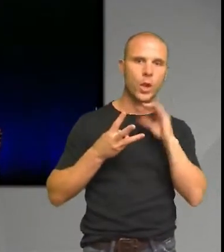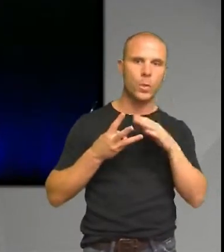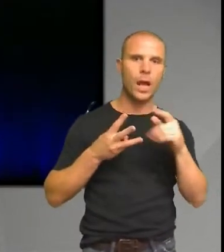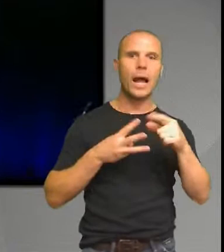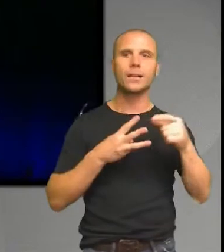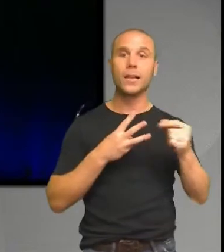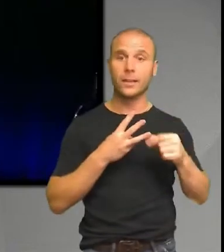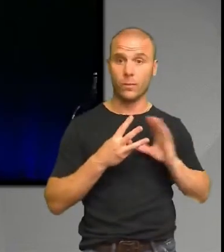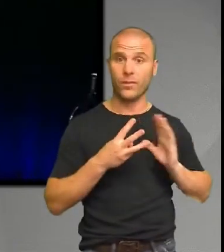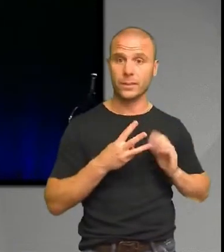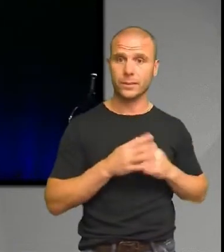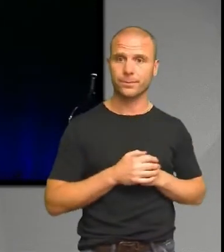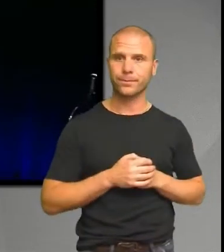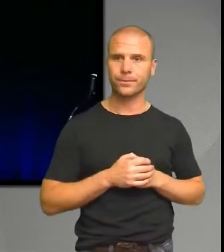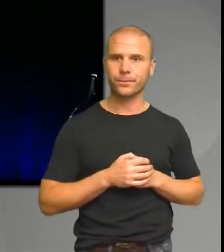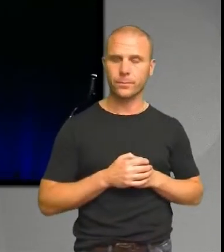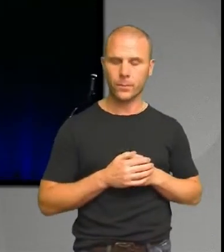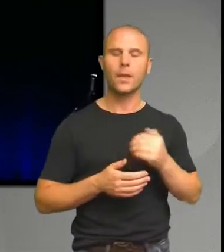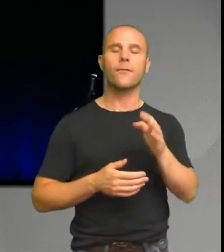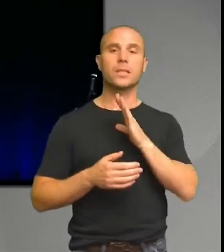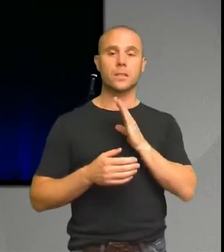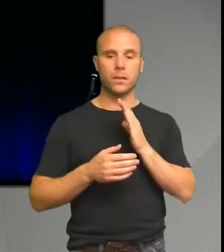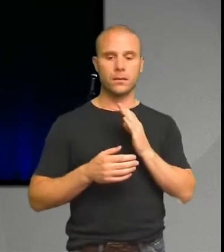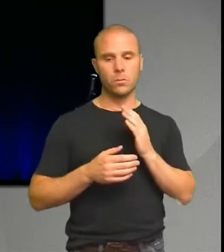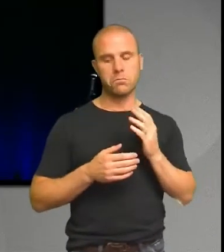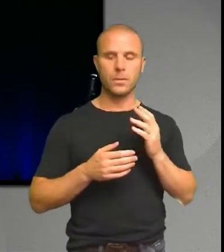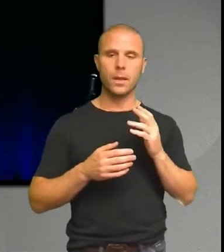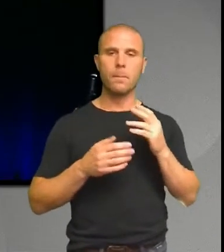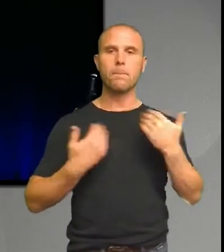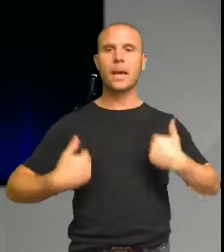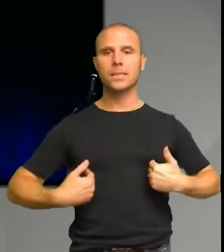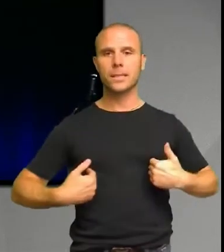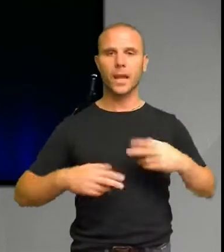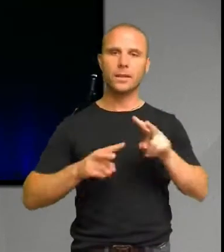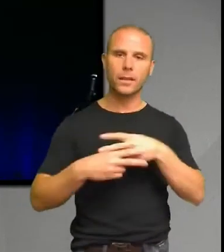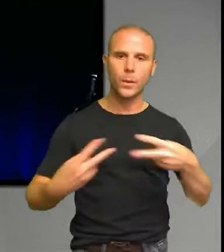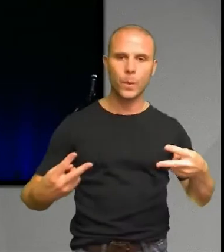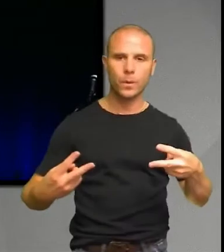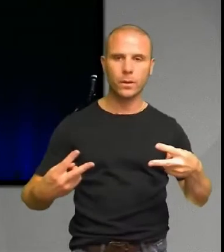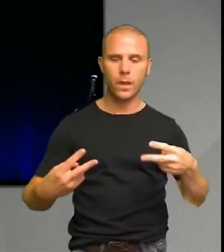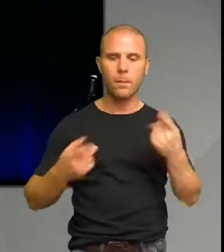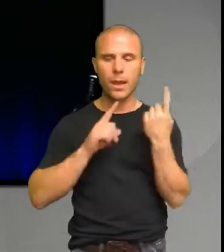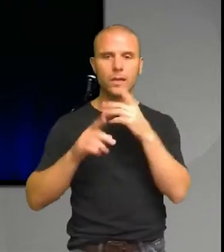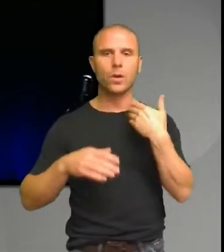Man brukar säga att det finns mänsklig natur. Att vi kanske är giriga. Människan är girig, därför det ser ut som det gör. Men det finns väldigt,